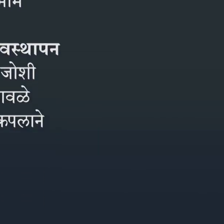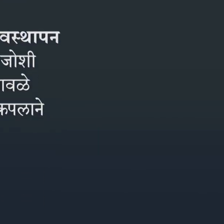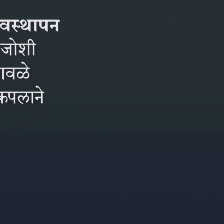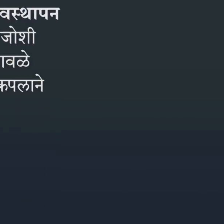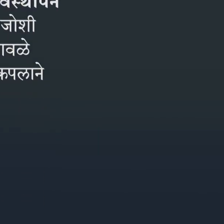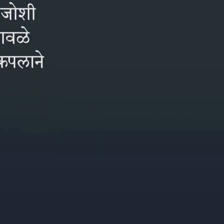पुम्हाला